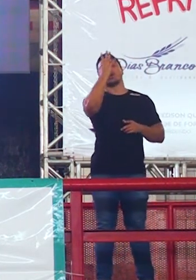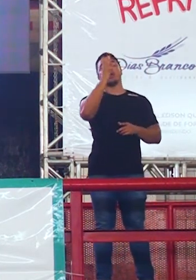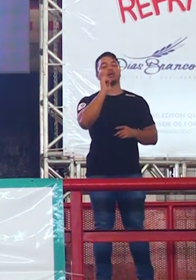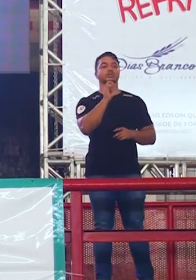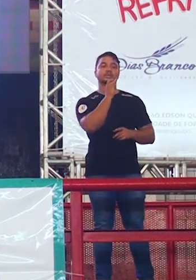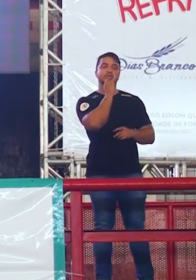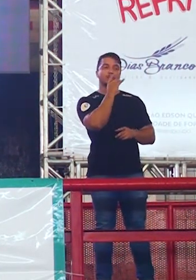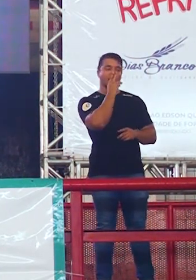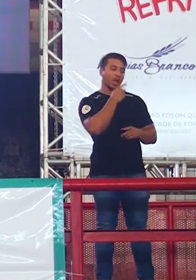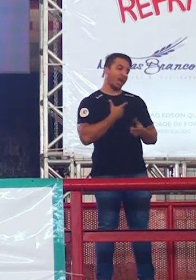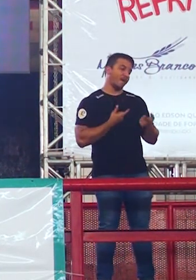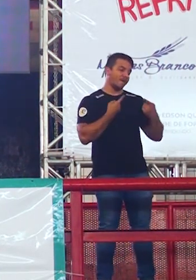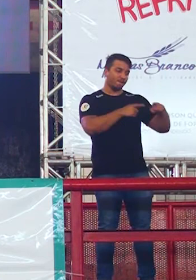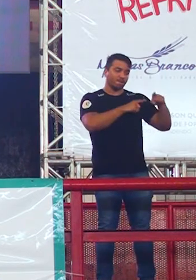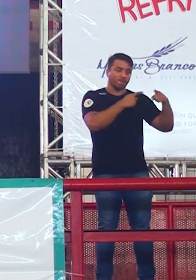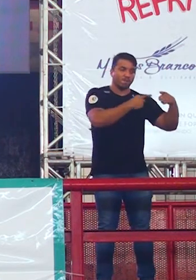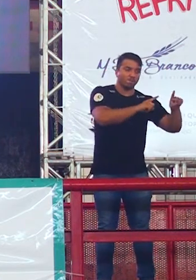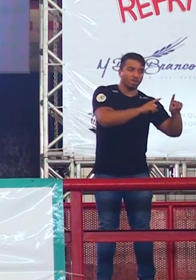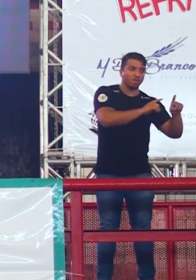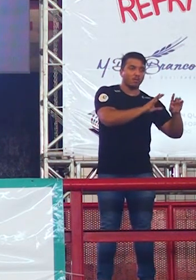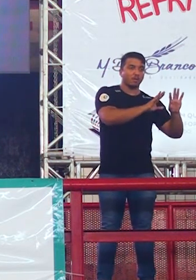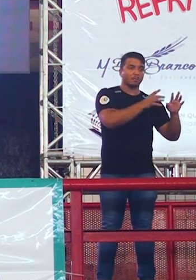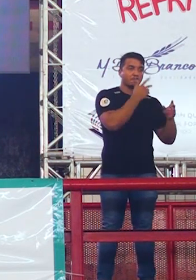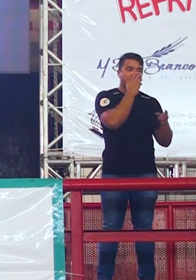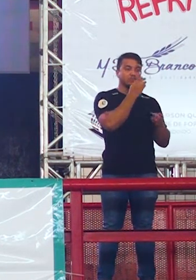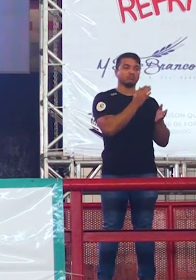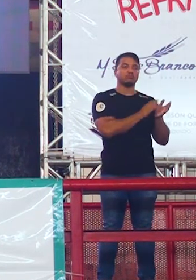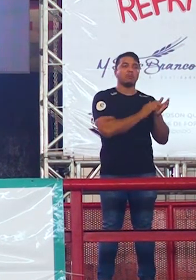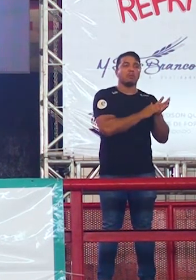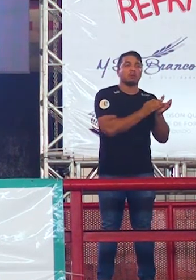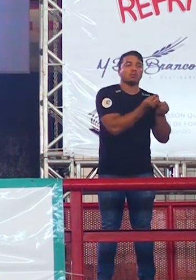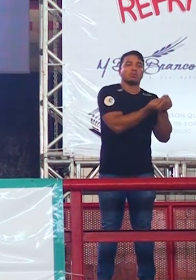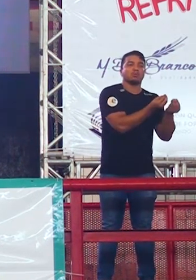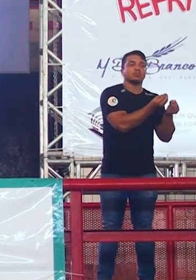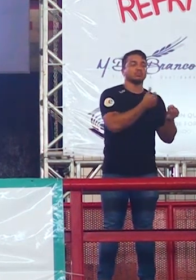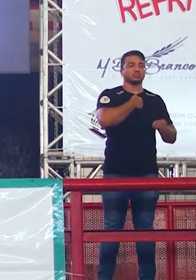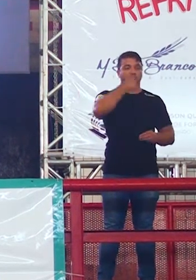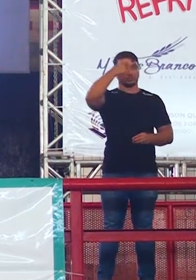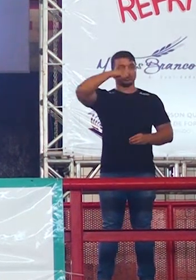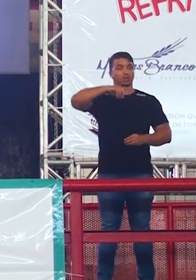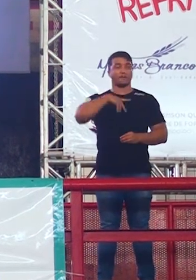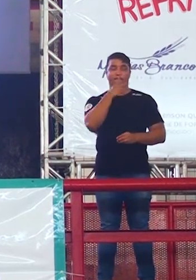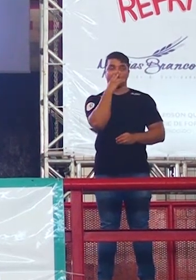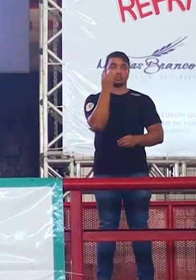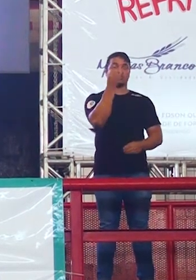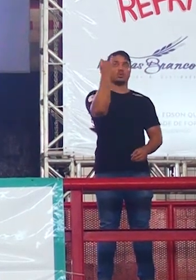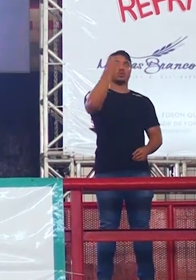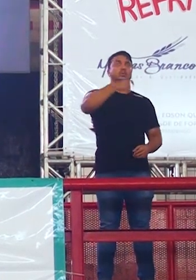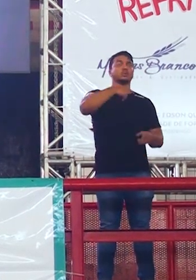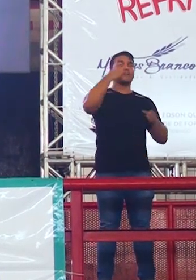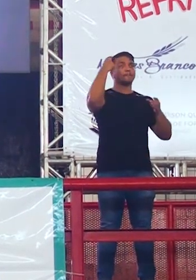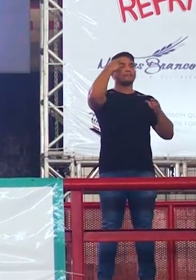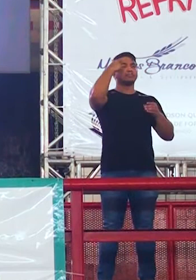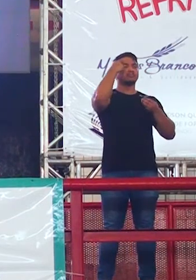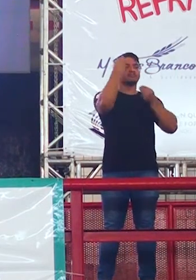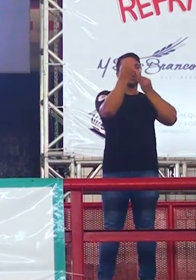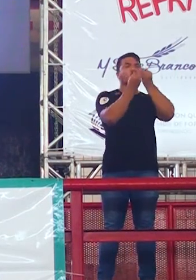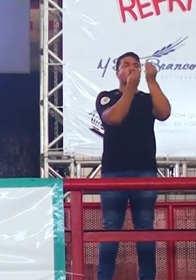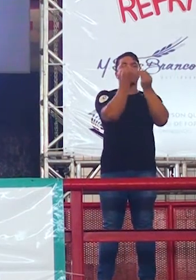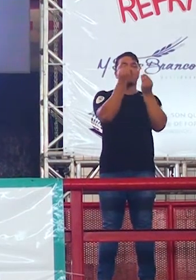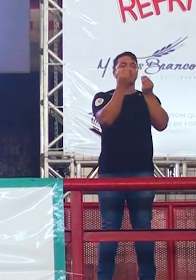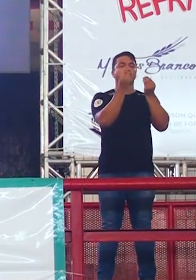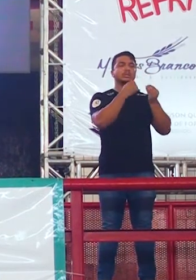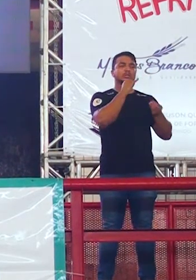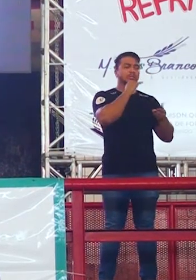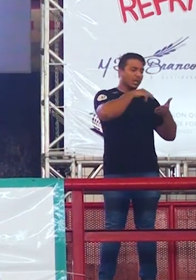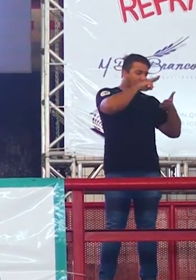elogiar. E quando ela impediu a importância da leitura, você tinha que colocar uma pergunta na sua cabeça. Por que